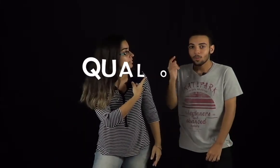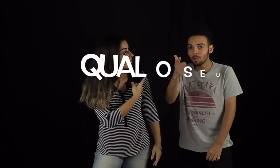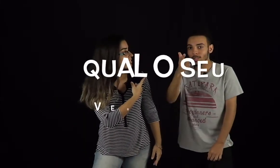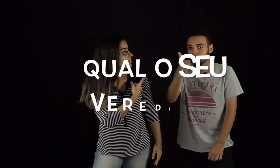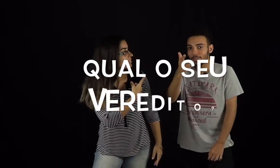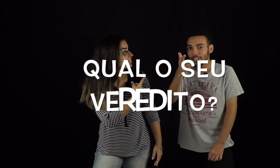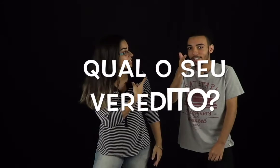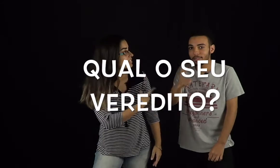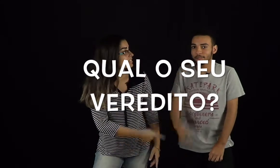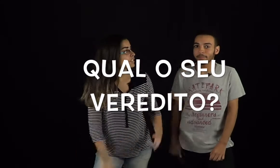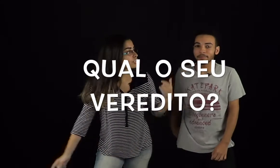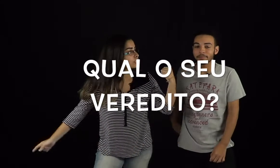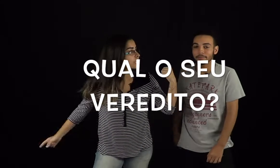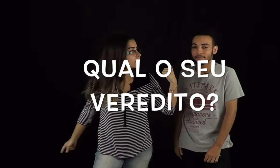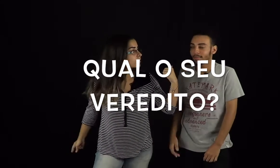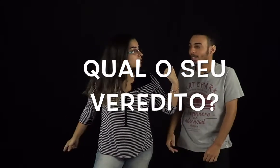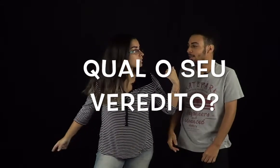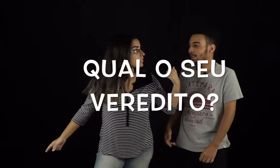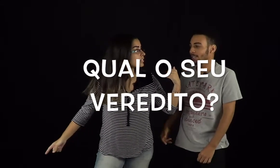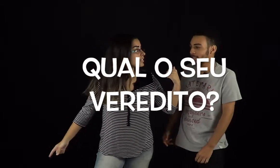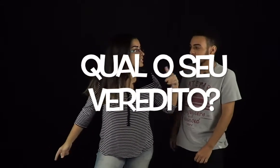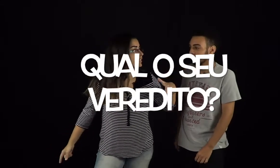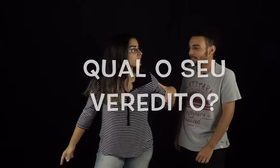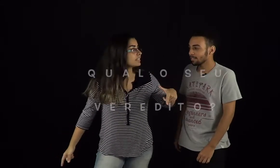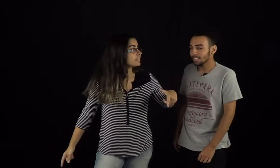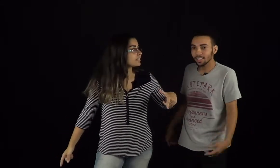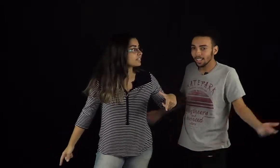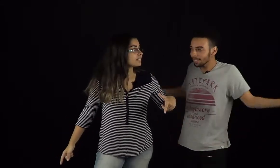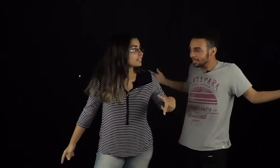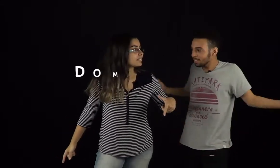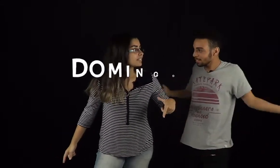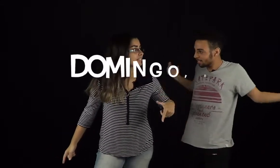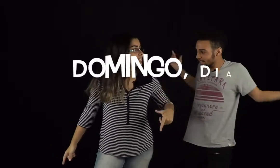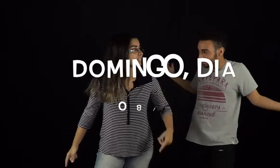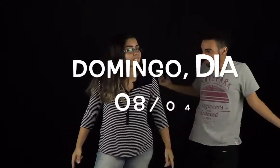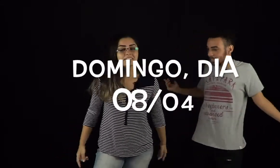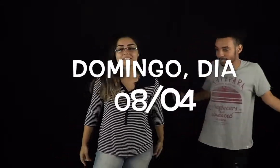Qual o seu veredito? Você gosta de teatro? Eu gosto. Você vai estar aqui? Claro que sim, você é louco, tio?